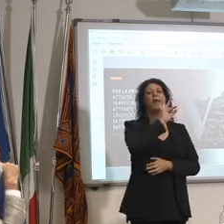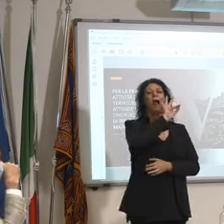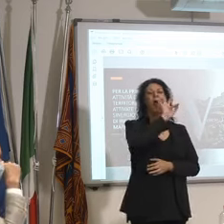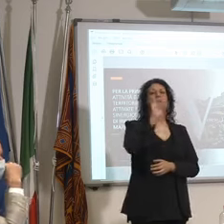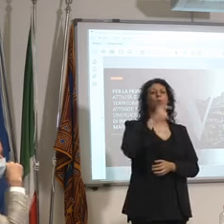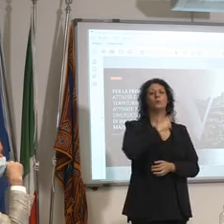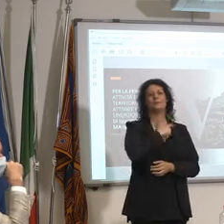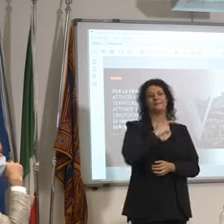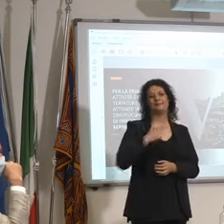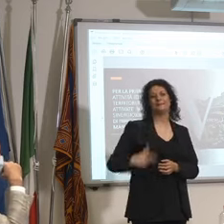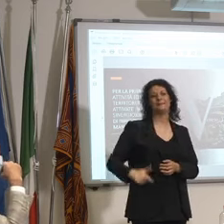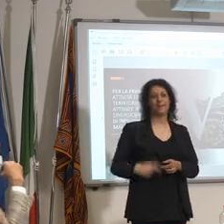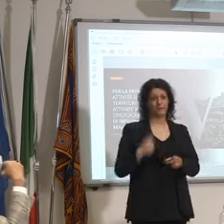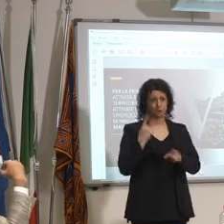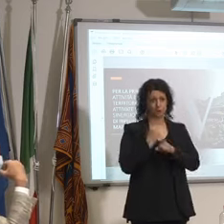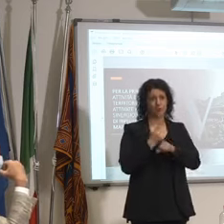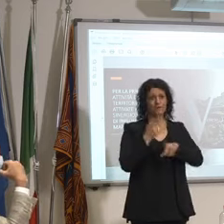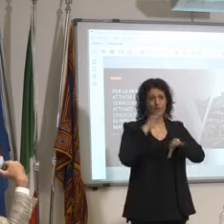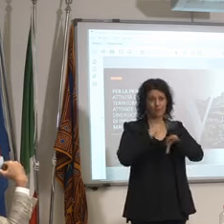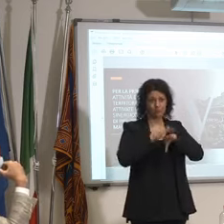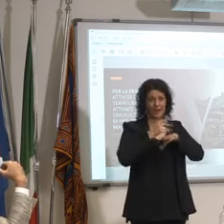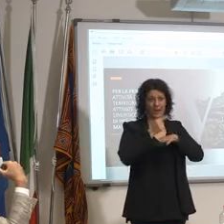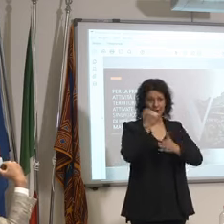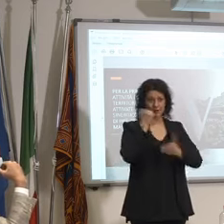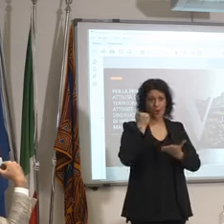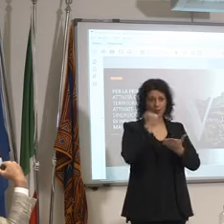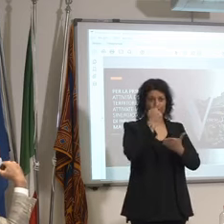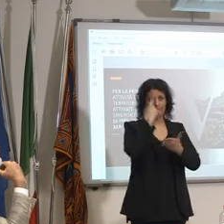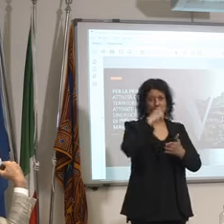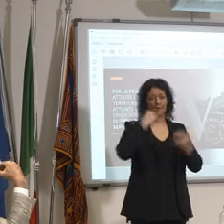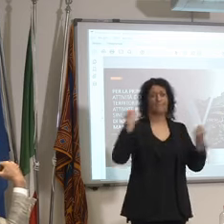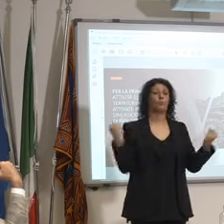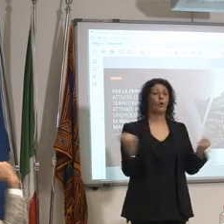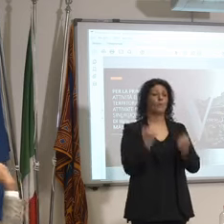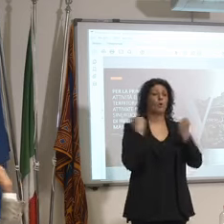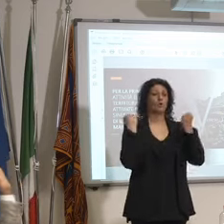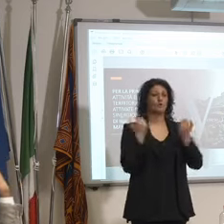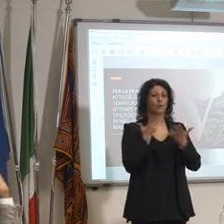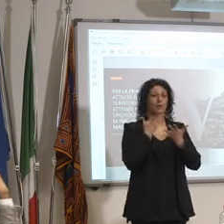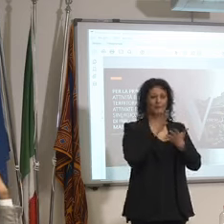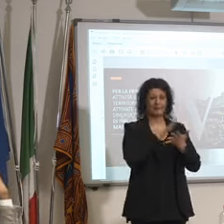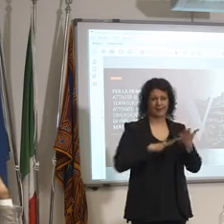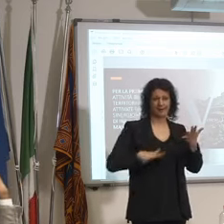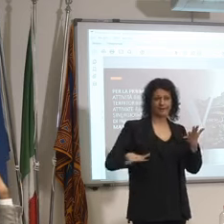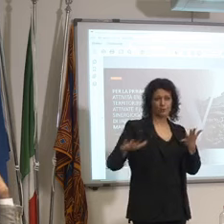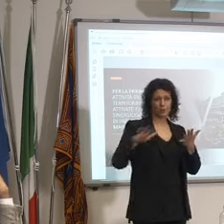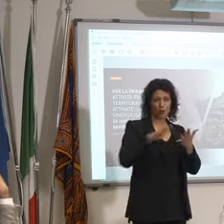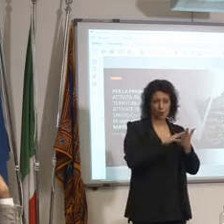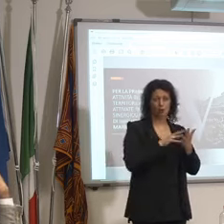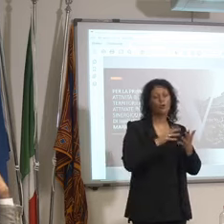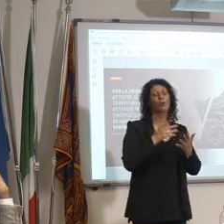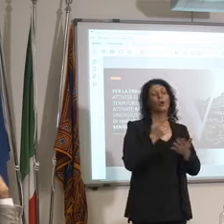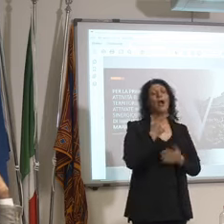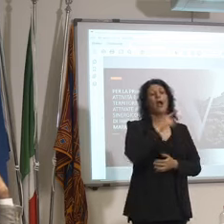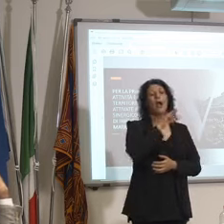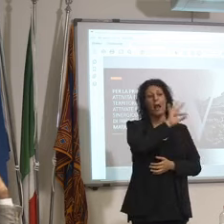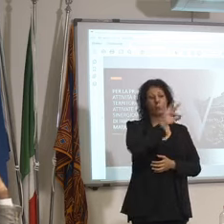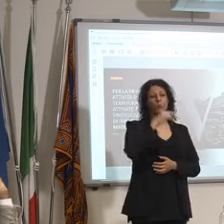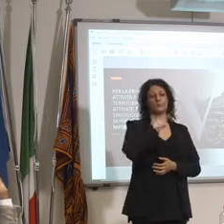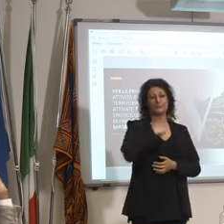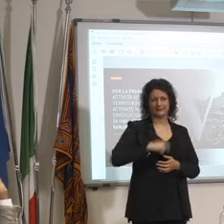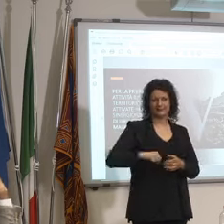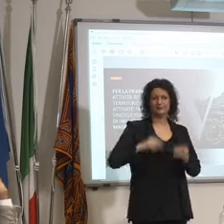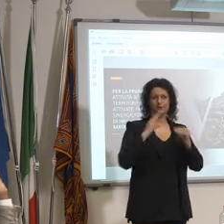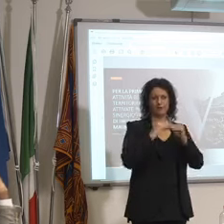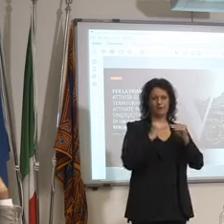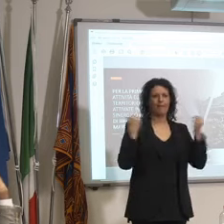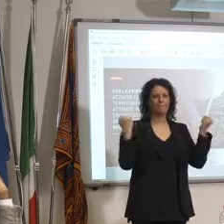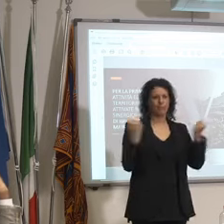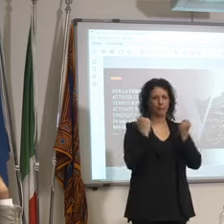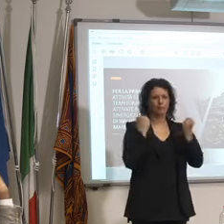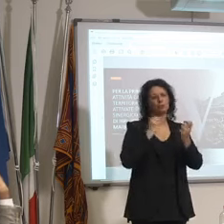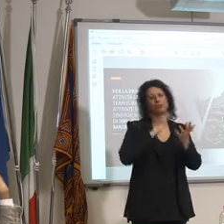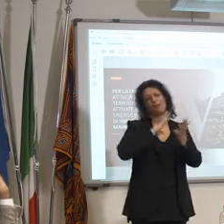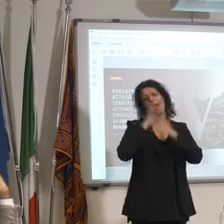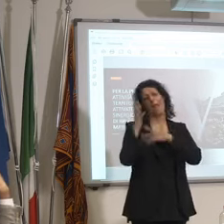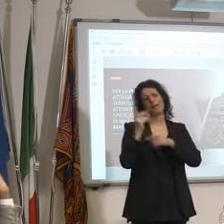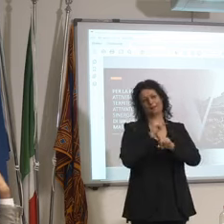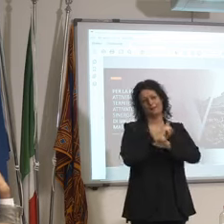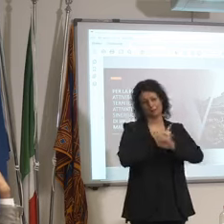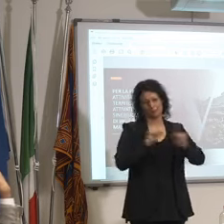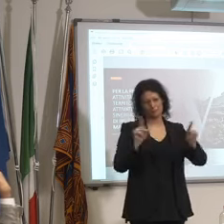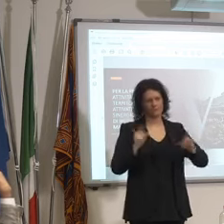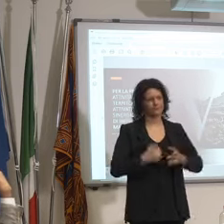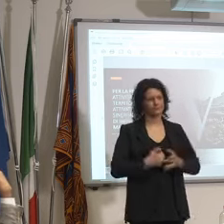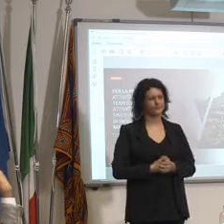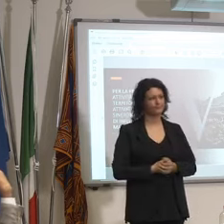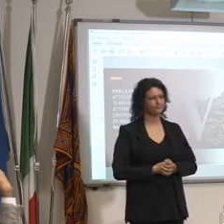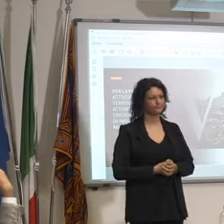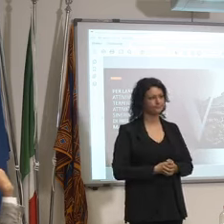che poi se no si arrabbiano i sindaci ma alcuni lo fanno altri un po' meno bene ecco e questa è una